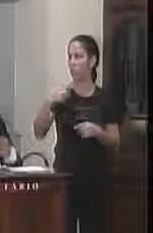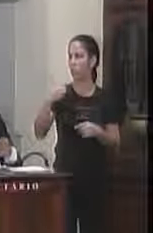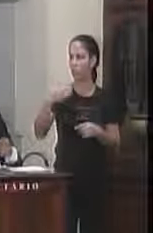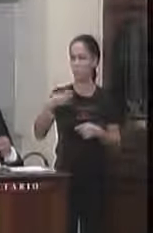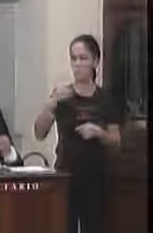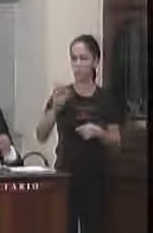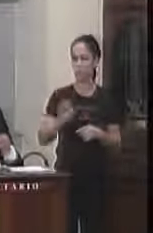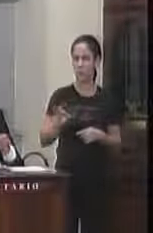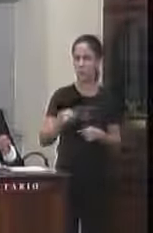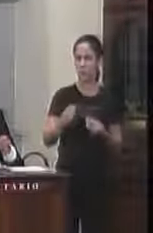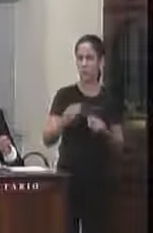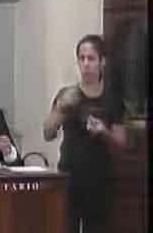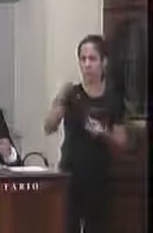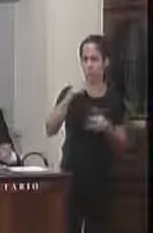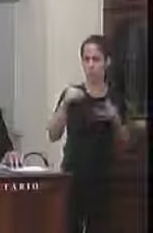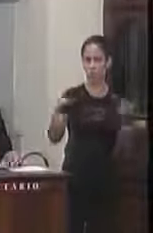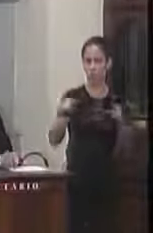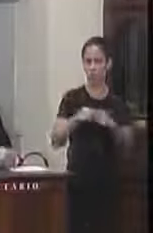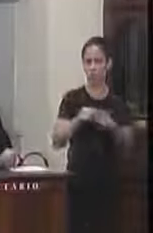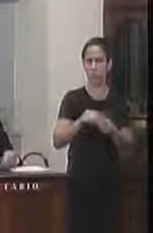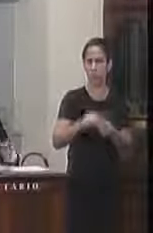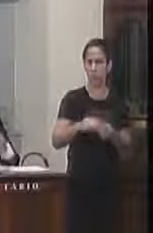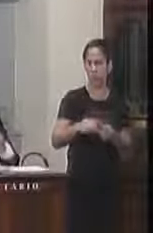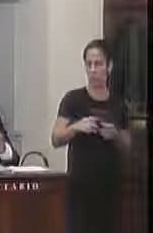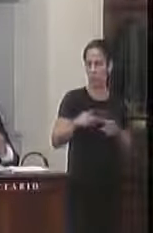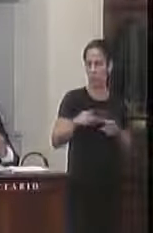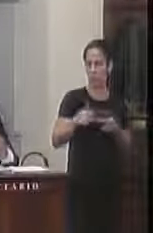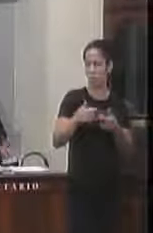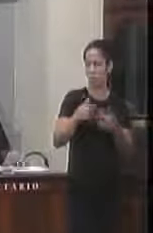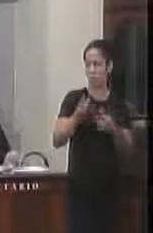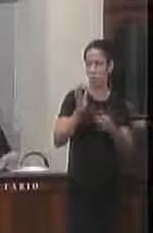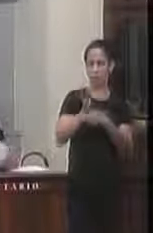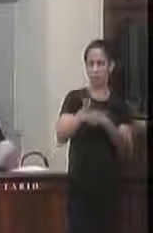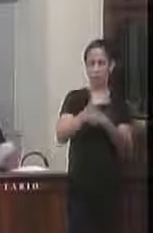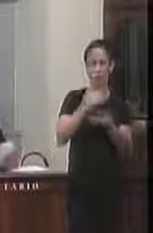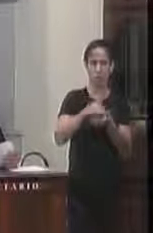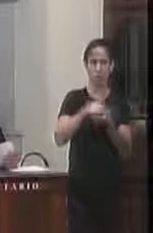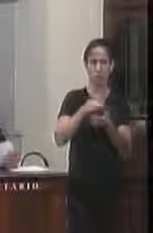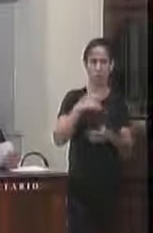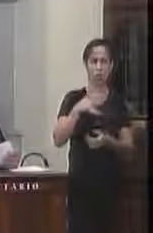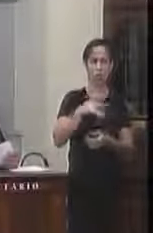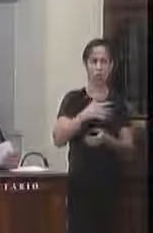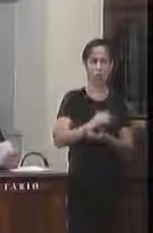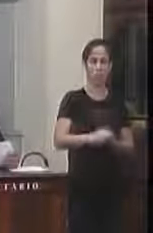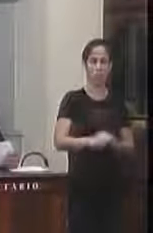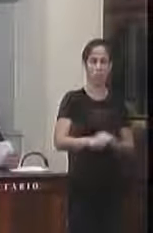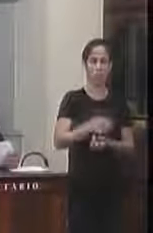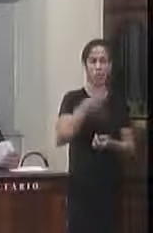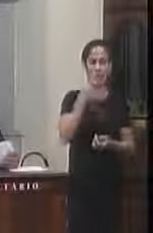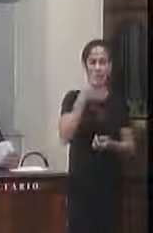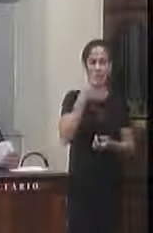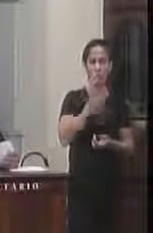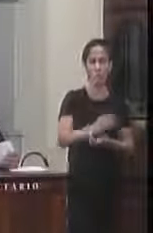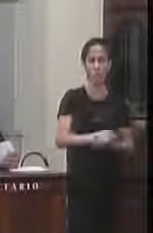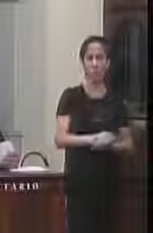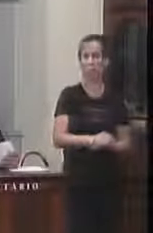centavos e da outra providência para atender os anseios da Secretaria Municipal de Saúde destinado